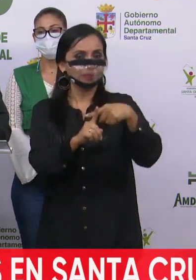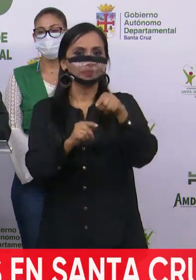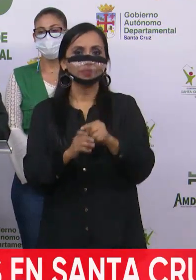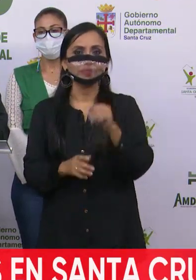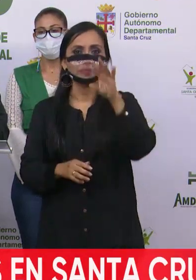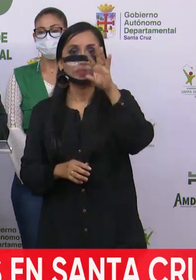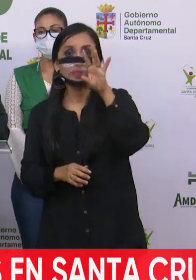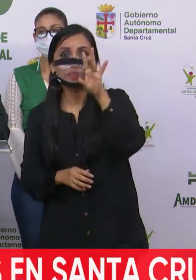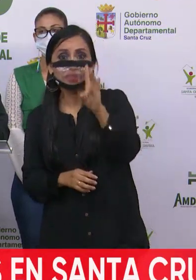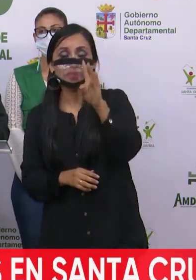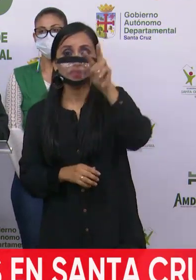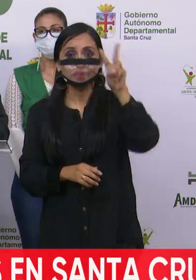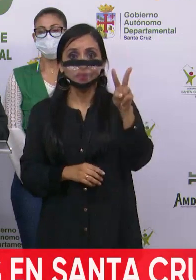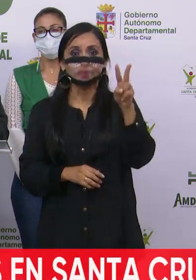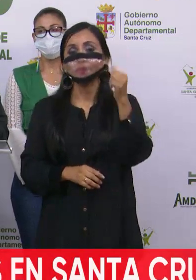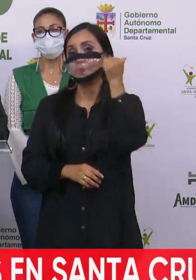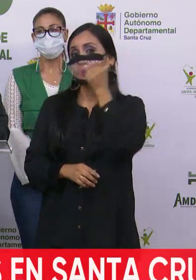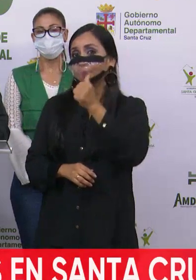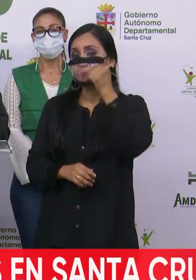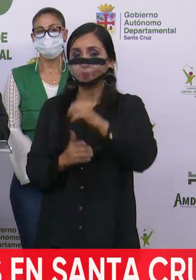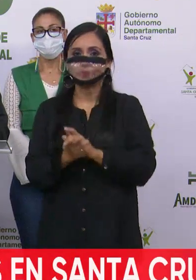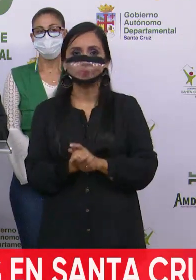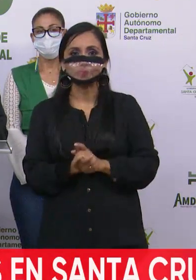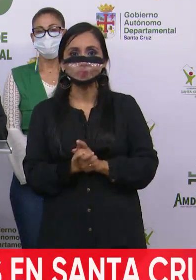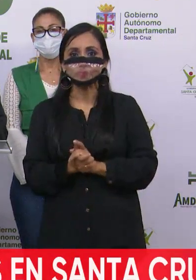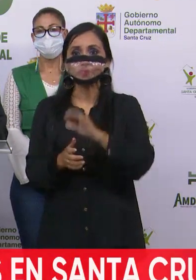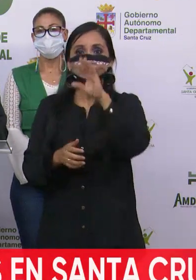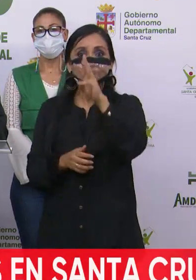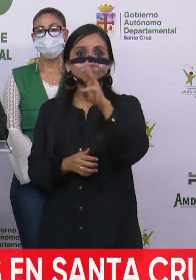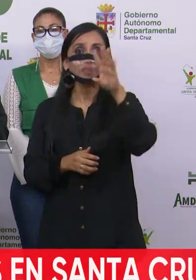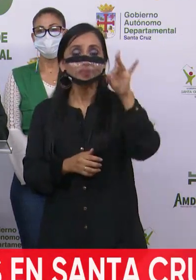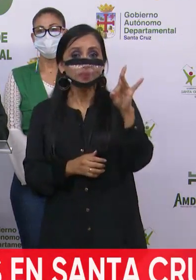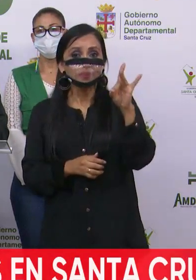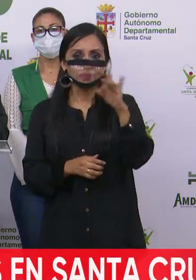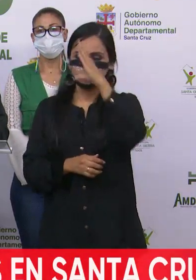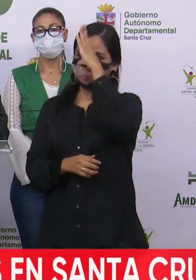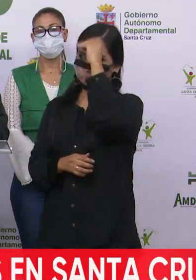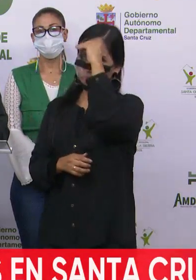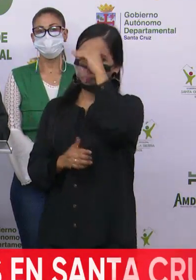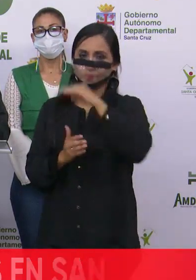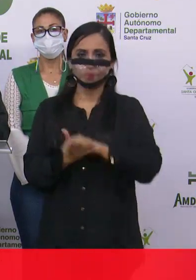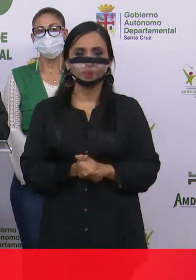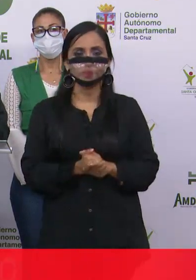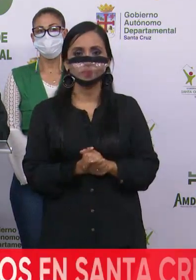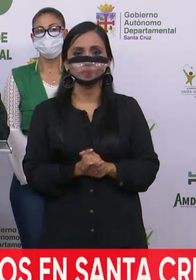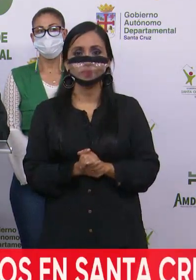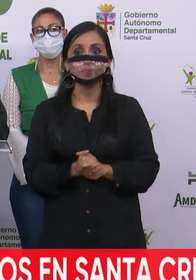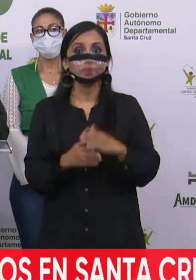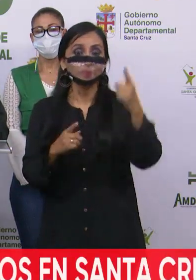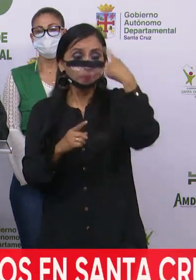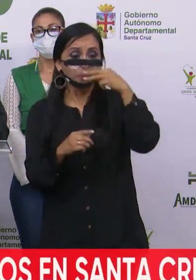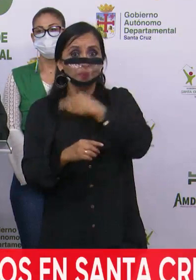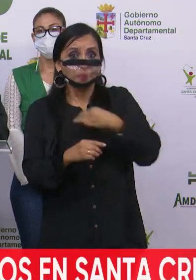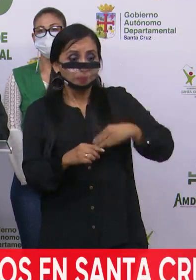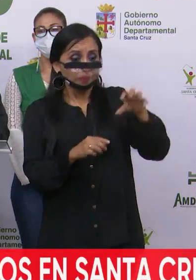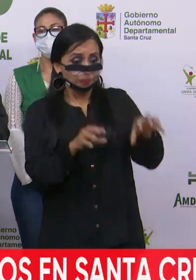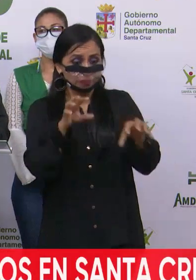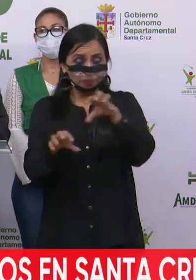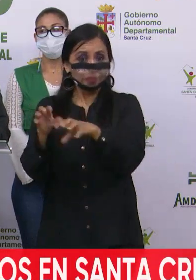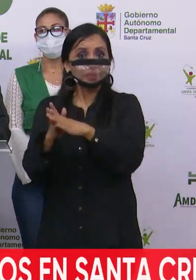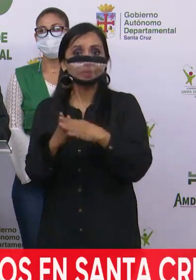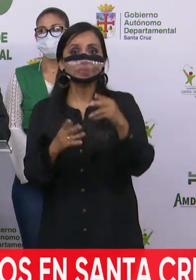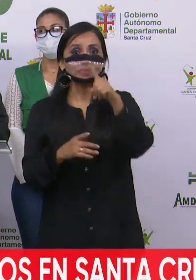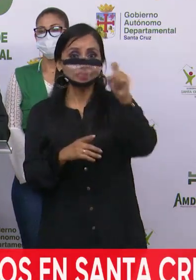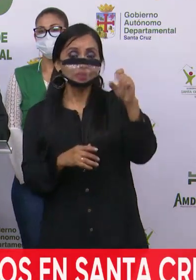72 son de sexo femenino y 68 de sexo masculino y que por municipio corresponden